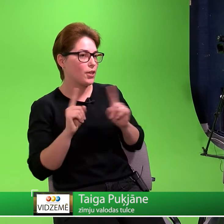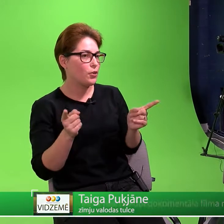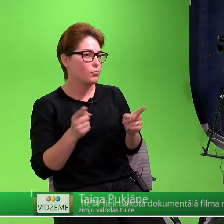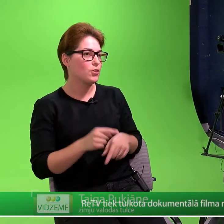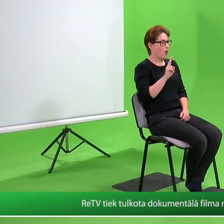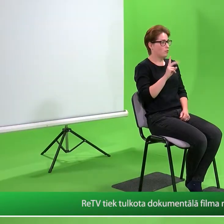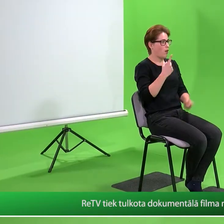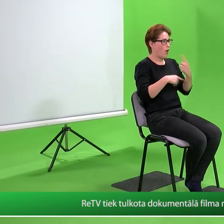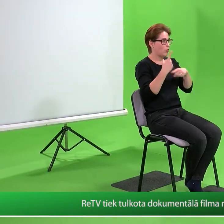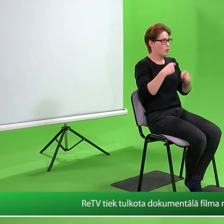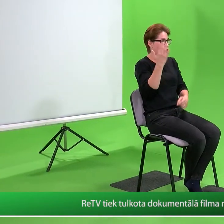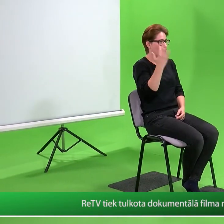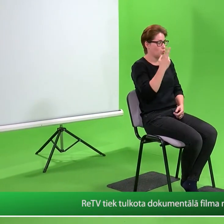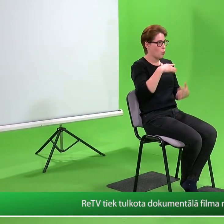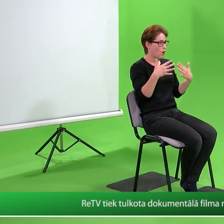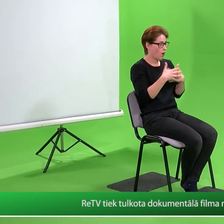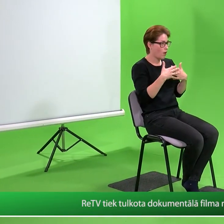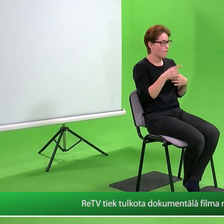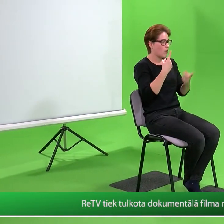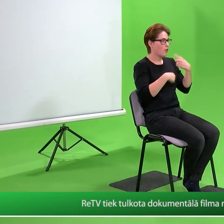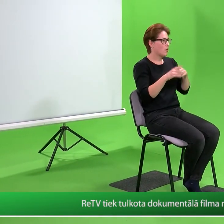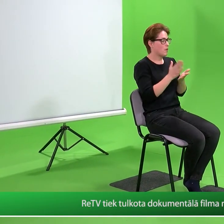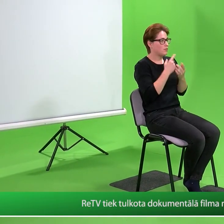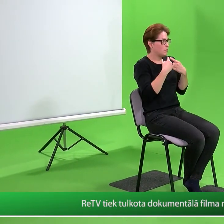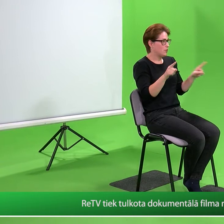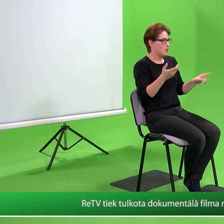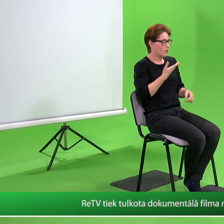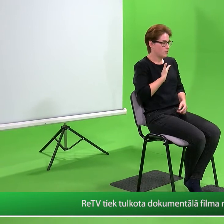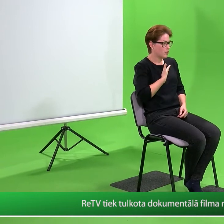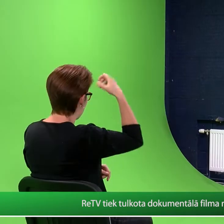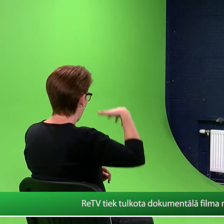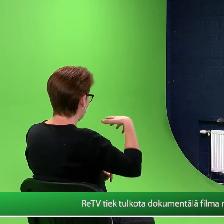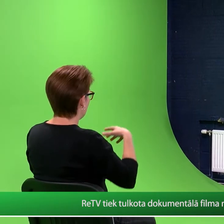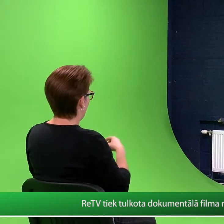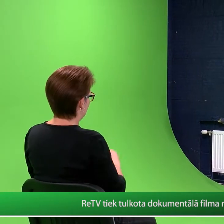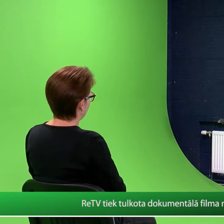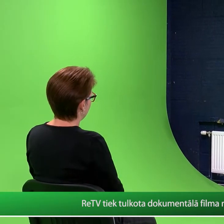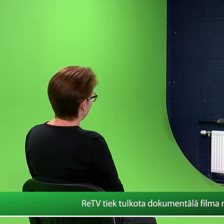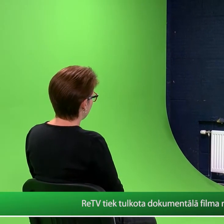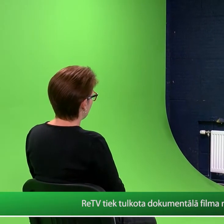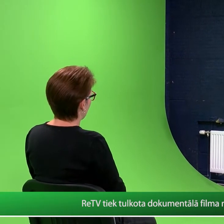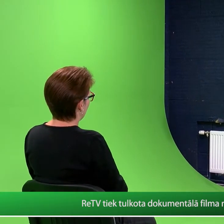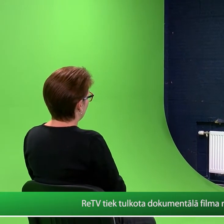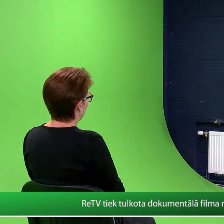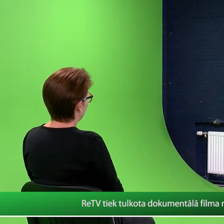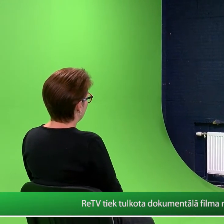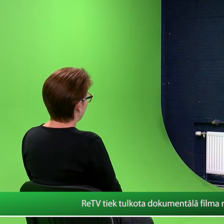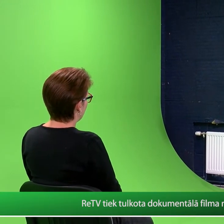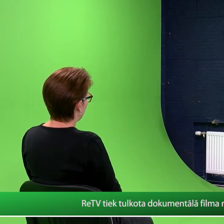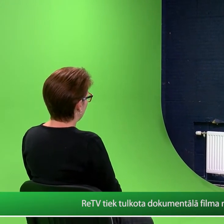teikums. Latvijas nedzirdīgo savienības pārstāvja RTV ziņām stāsta, līdz šim bijuši mēģinājumi tūkot atsevišķus raidījumus,